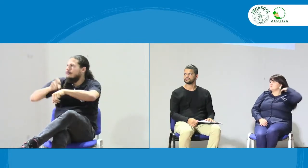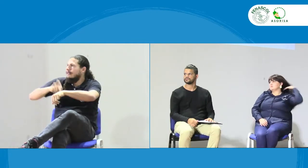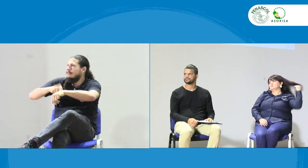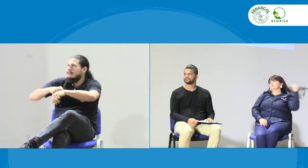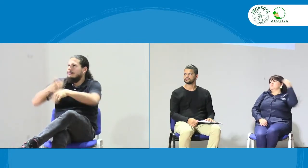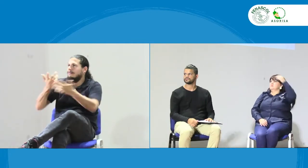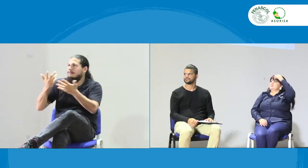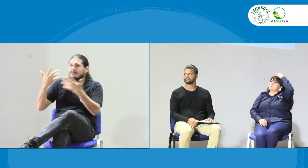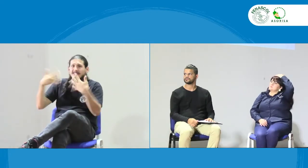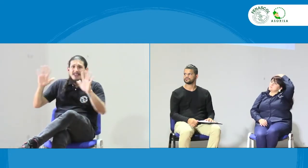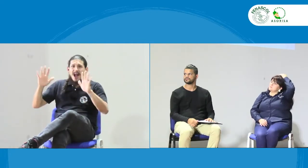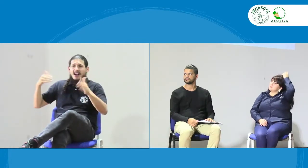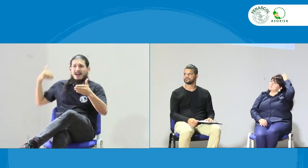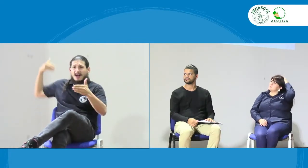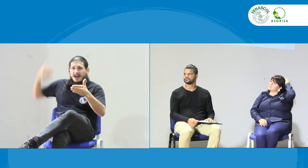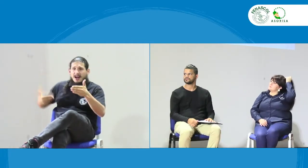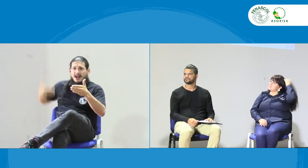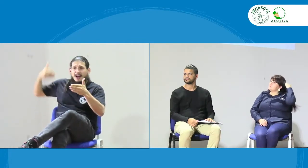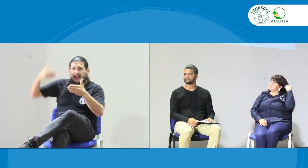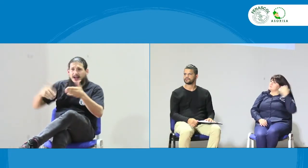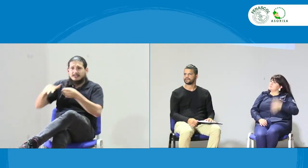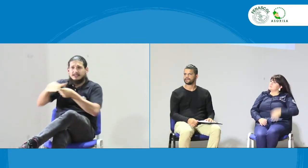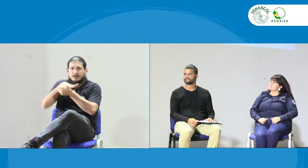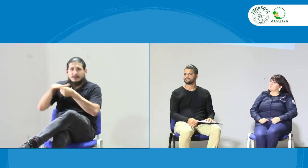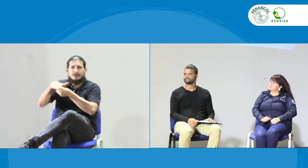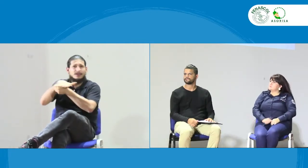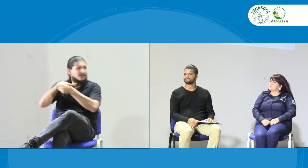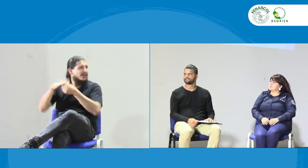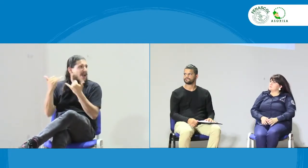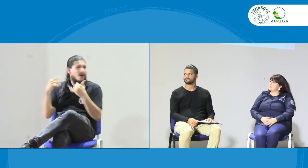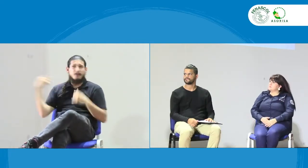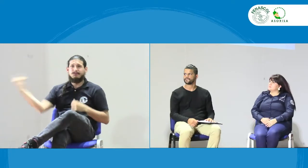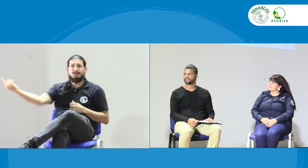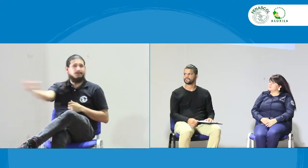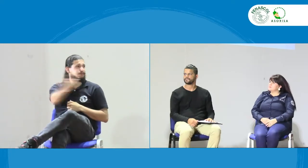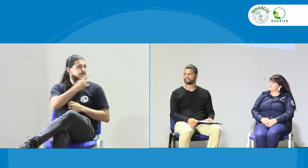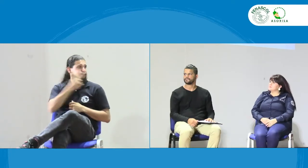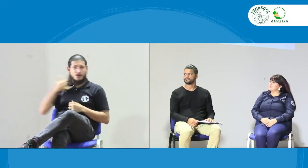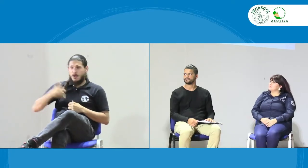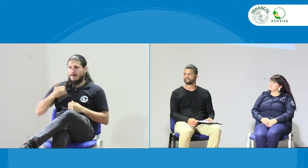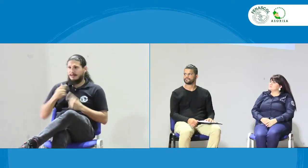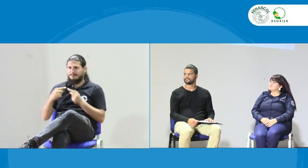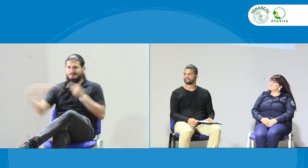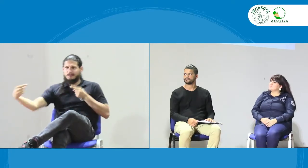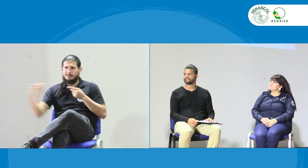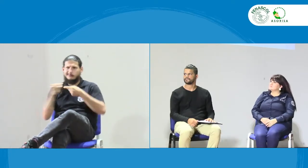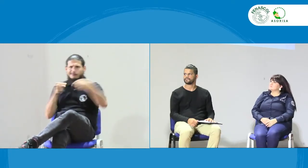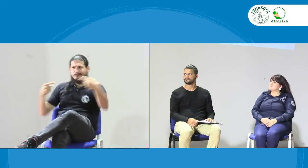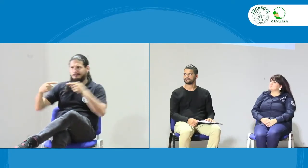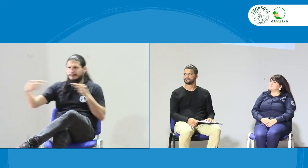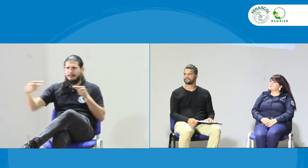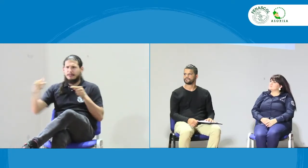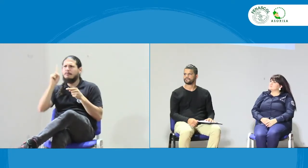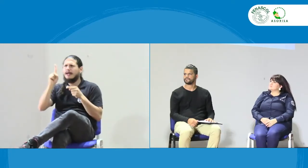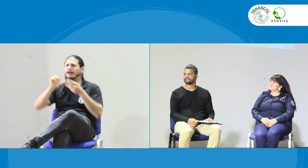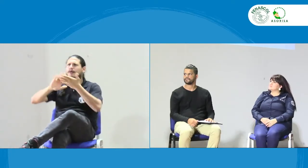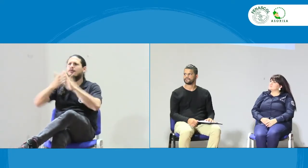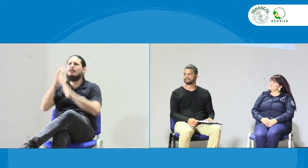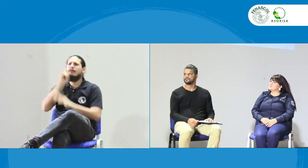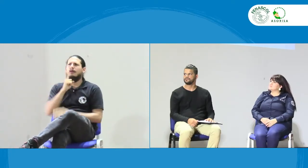hoy en este recinto, nos quedan reflexiones. Tenemos que trabajar, tenemos que pensar qué va a pasar y tenemos muchas situaciones. Hay